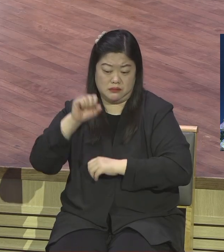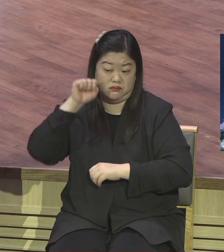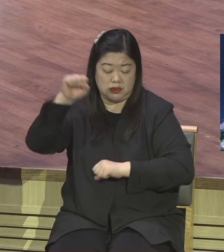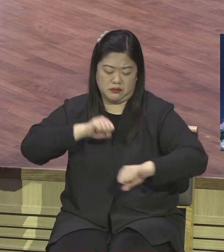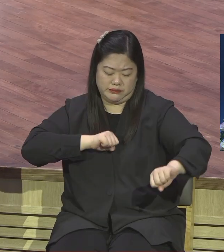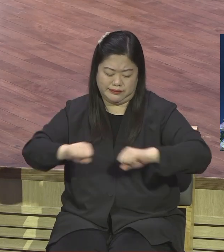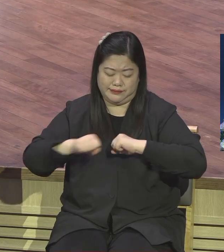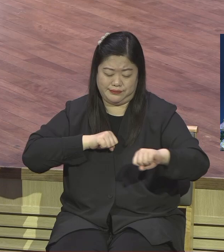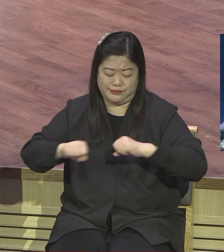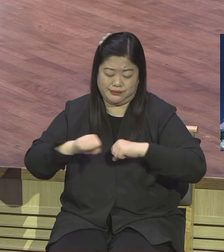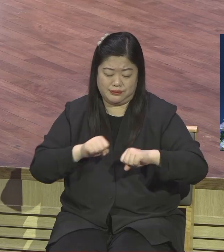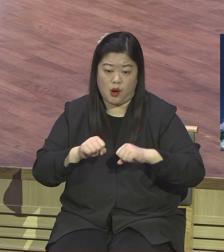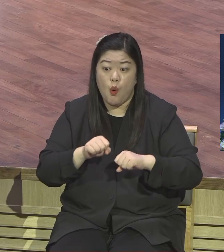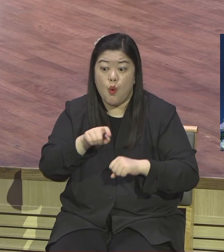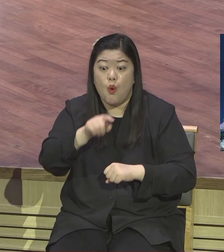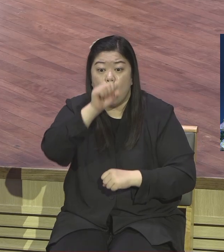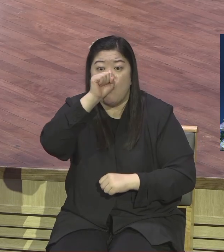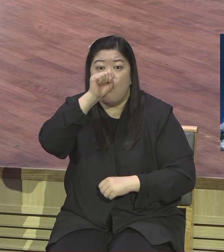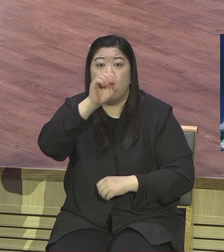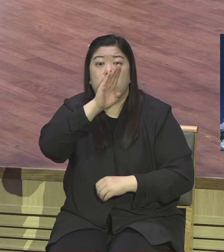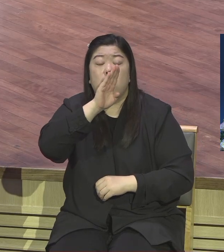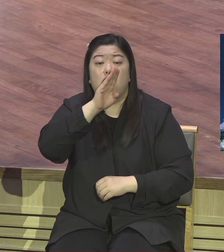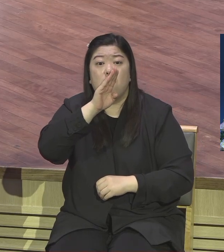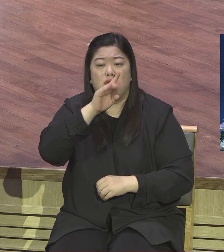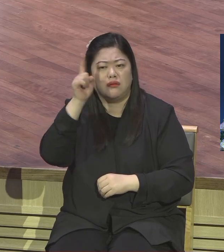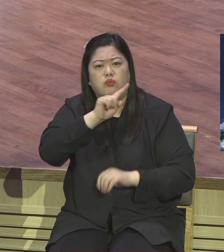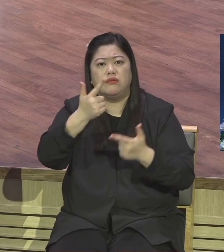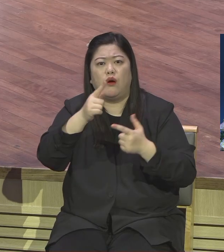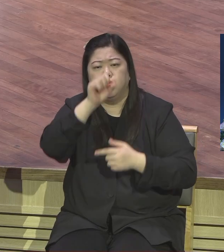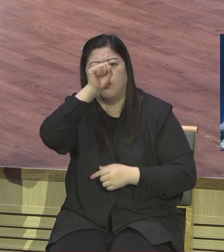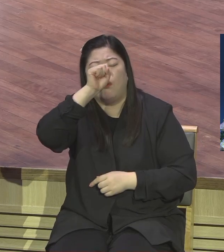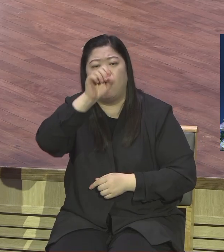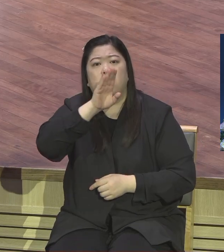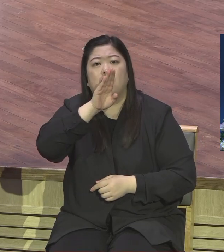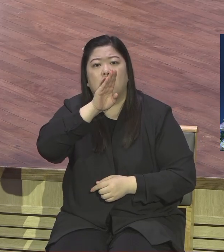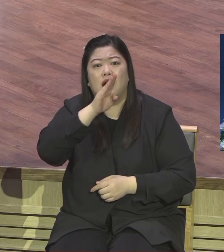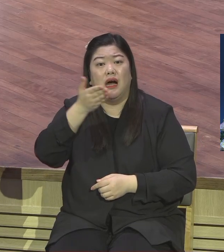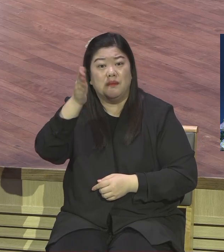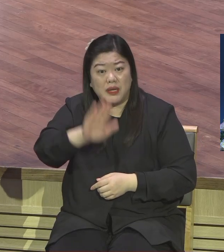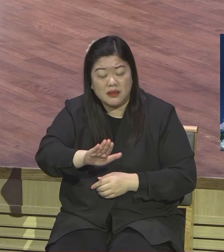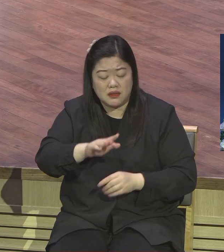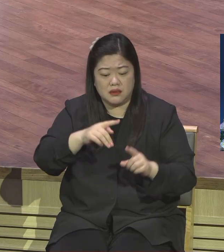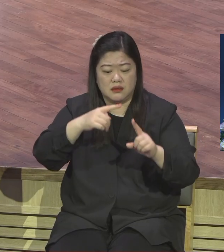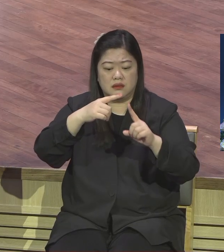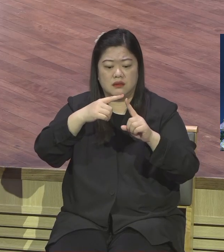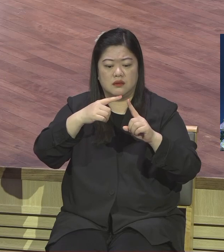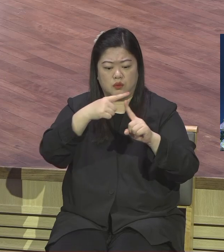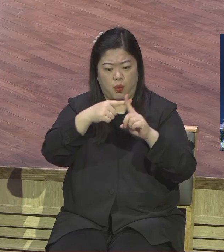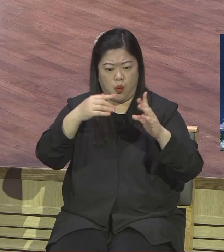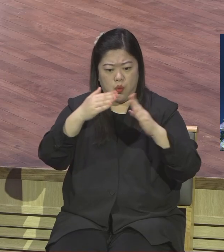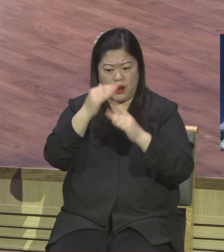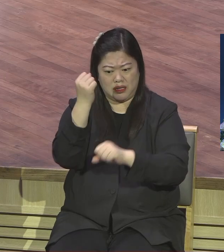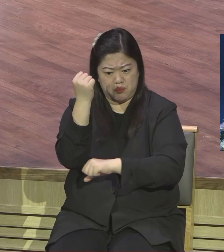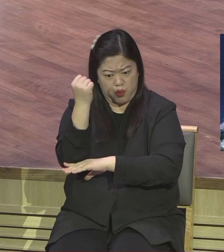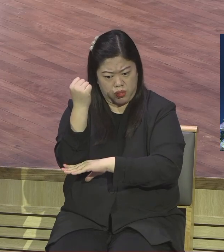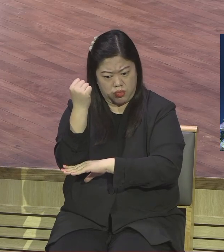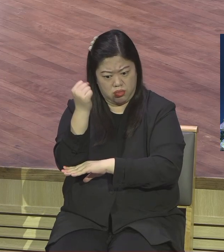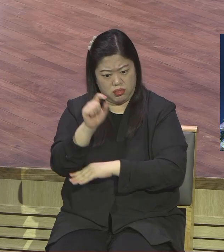나쁜 게 아닙니다 그러나 그것이 기독교의 본질이 아니라는 거예요 세례요한